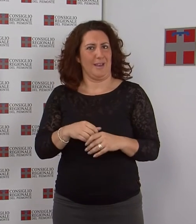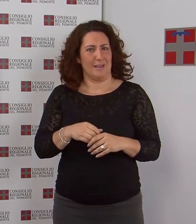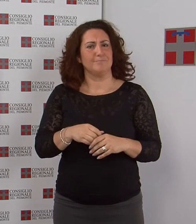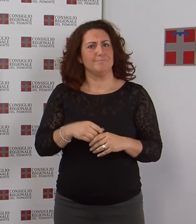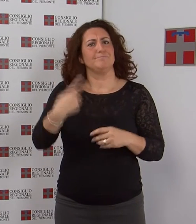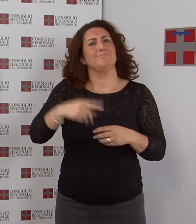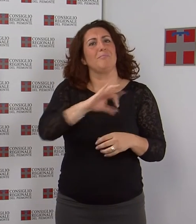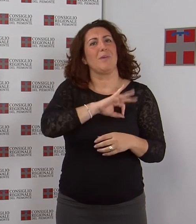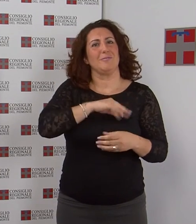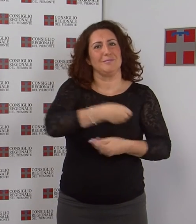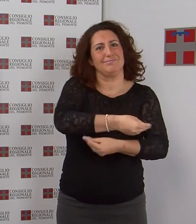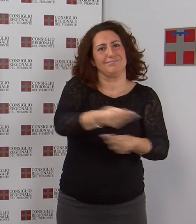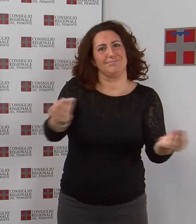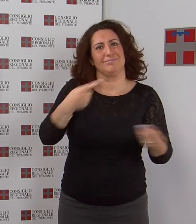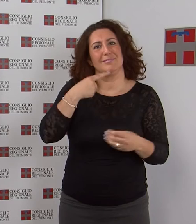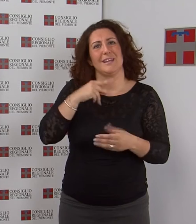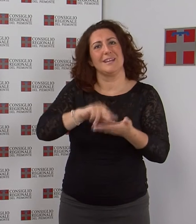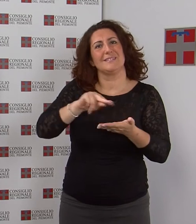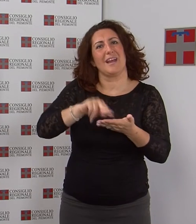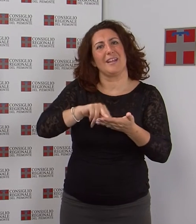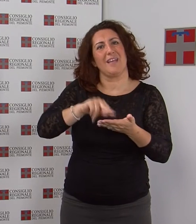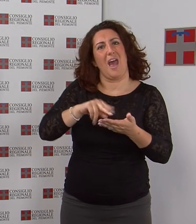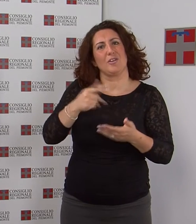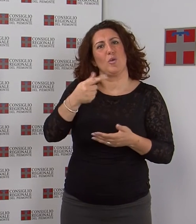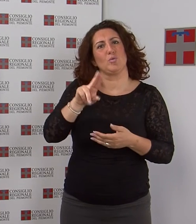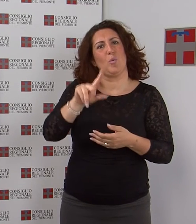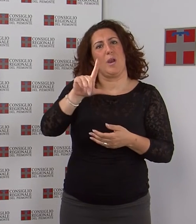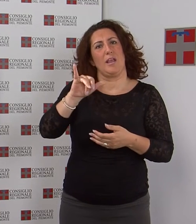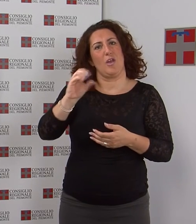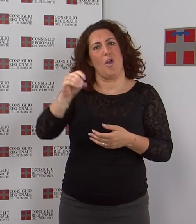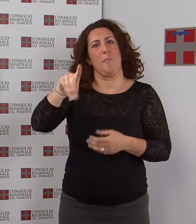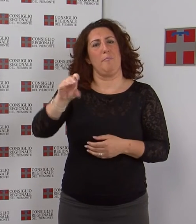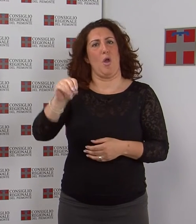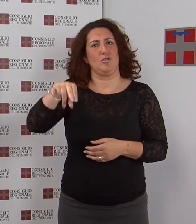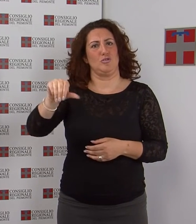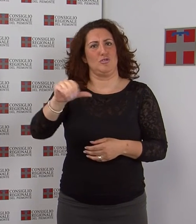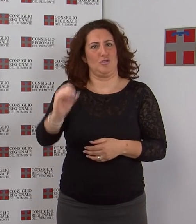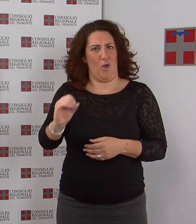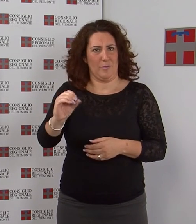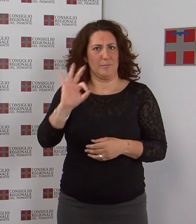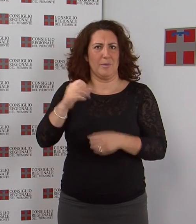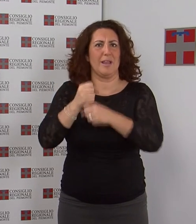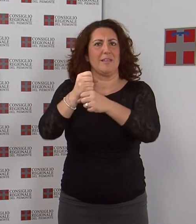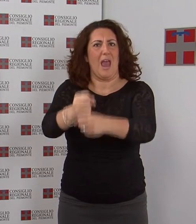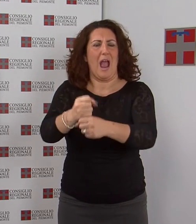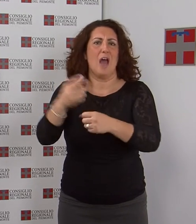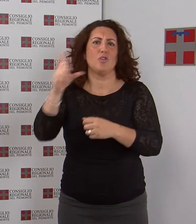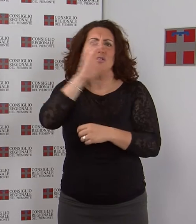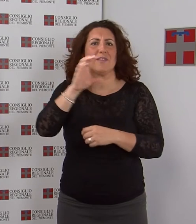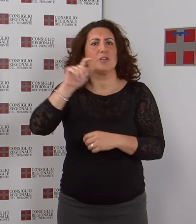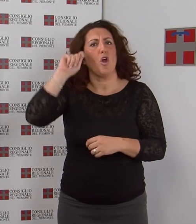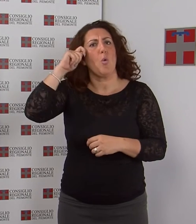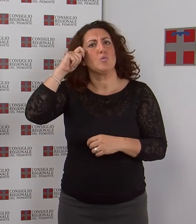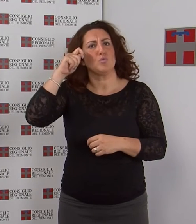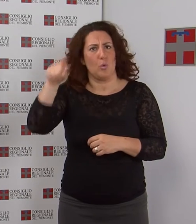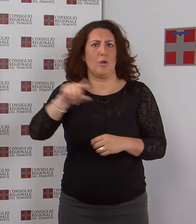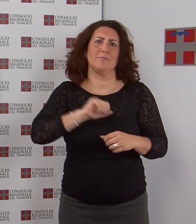dal consigliere segretario tullio ponso delegato all'osservatorio usura il concorso era rivolto agli studenti delle scuole superiori sono stati